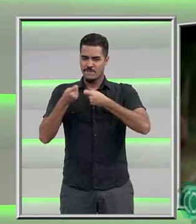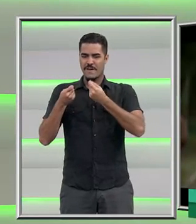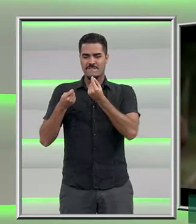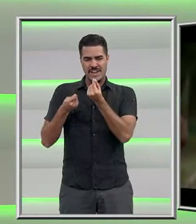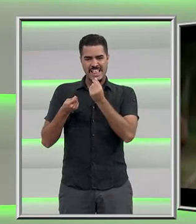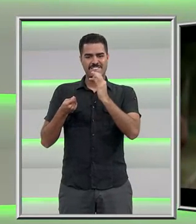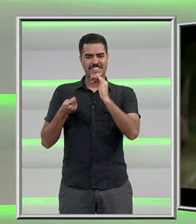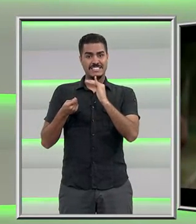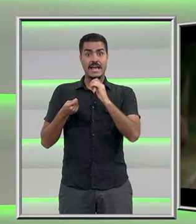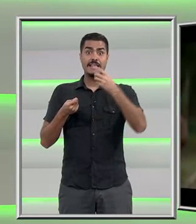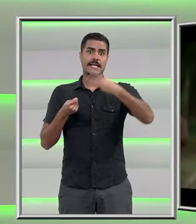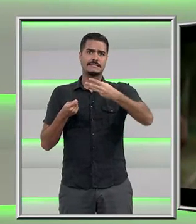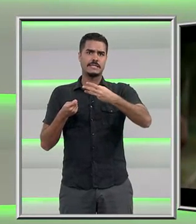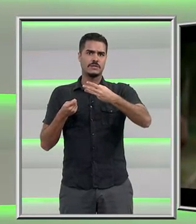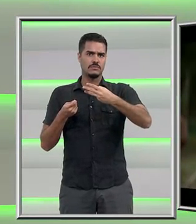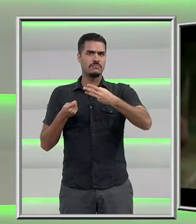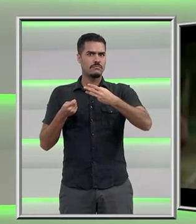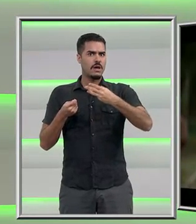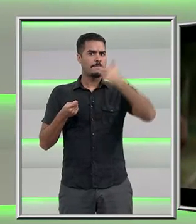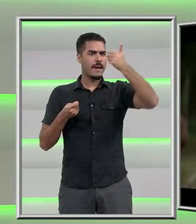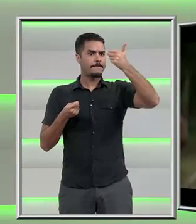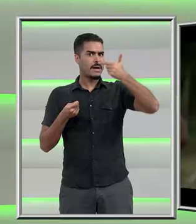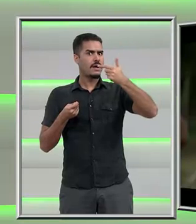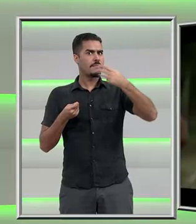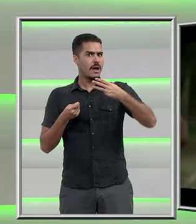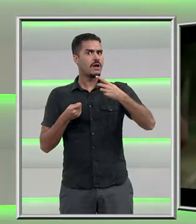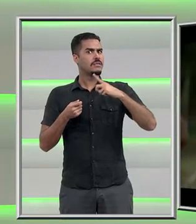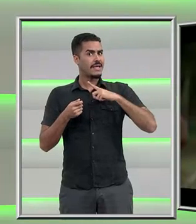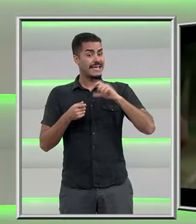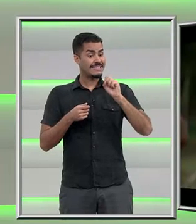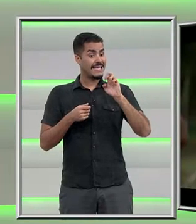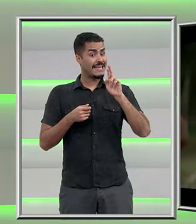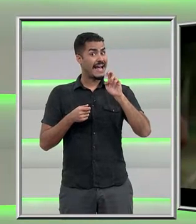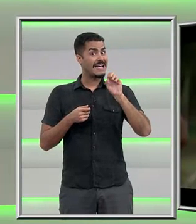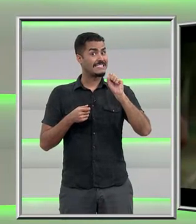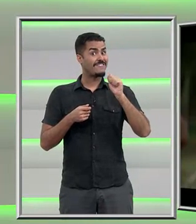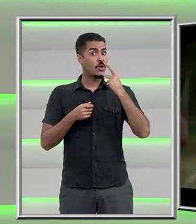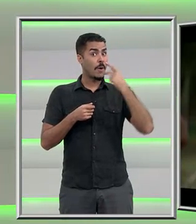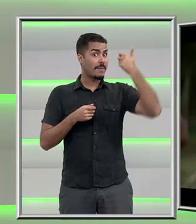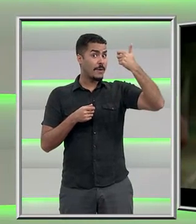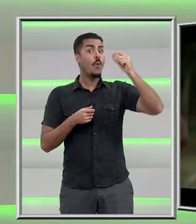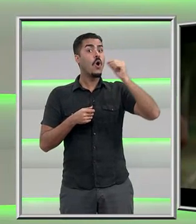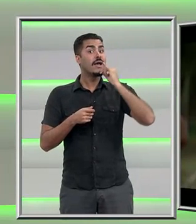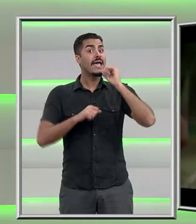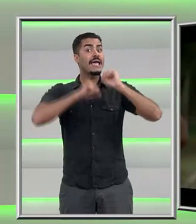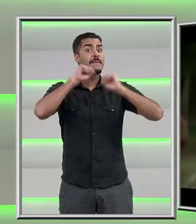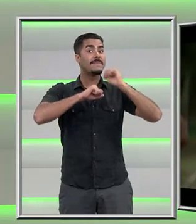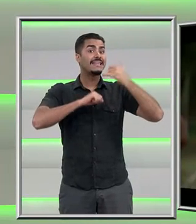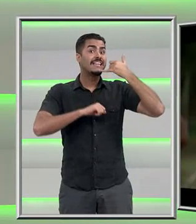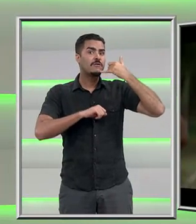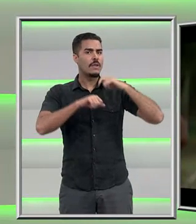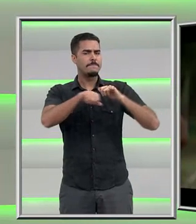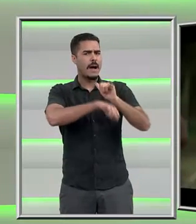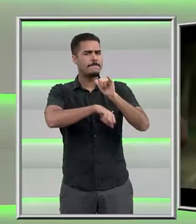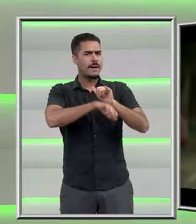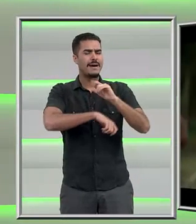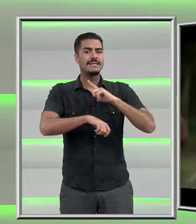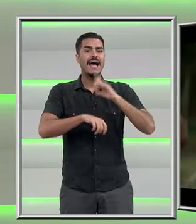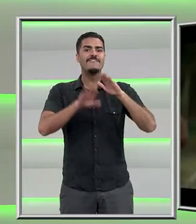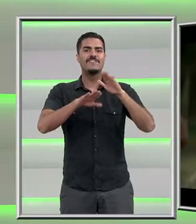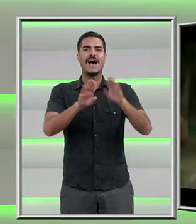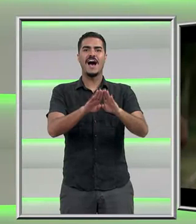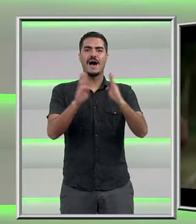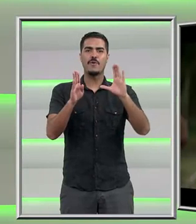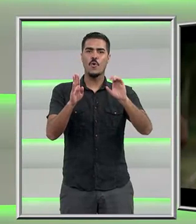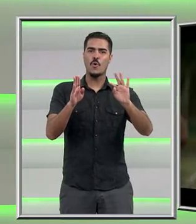dos golpes mais comuns hoje. Segundo a Serasa Experian, em primeiro lugar estão as empresas de telefonia, com abertura de conta